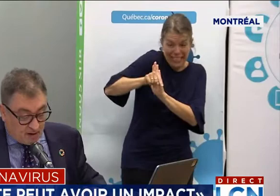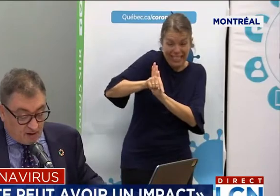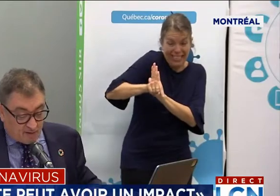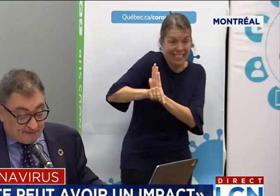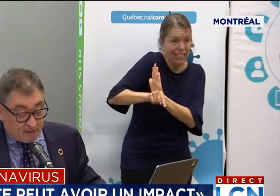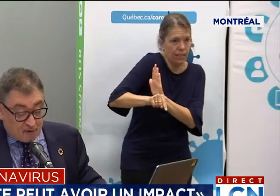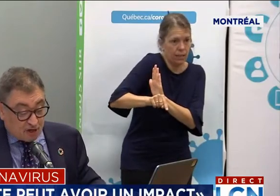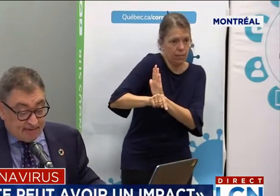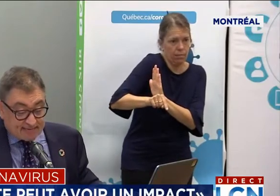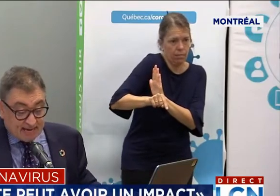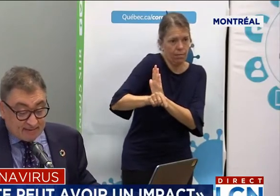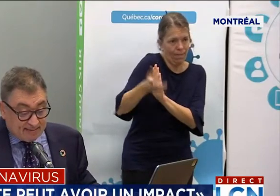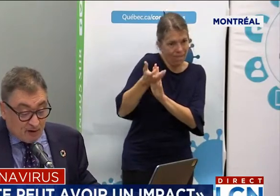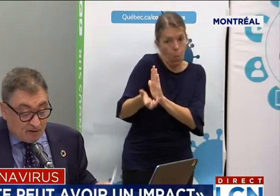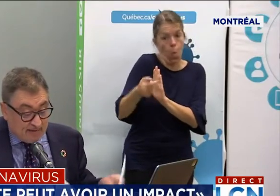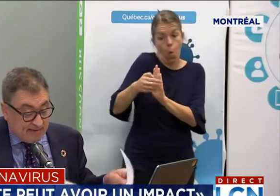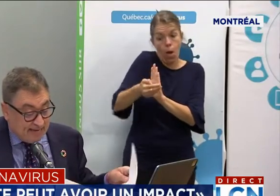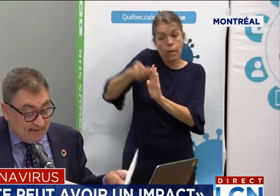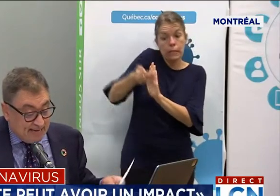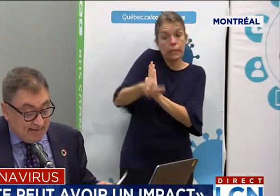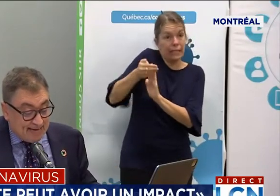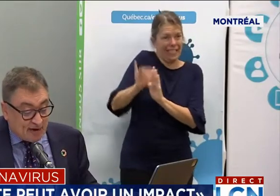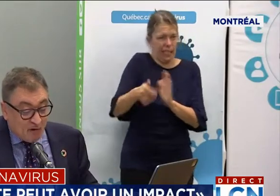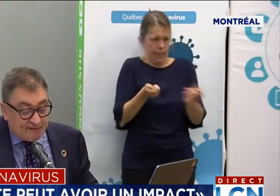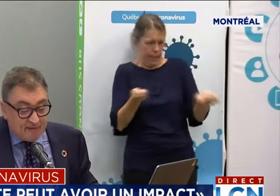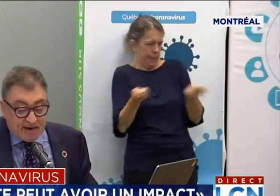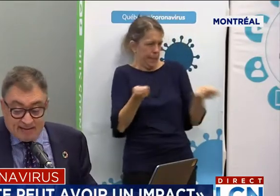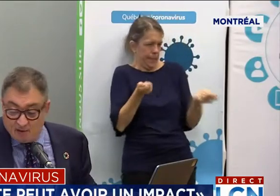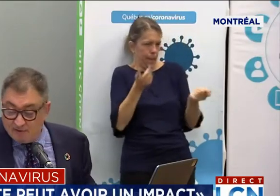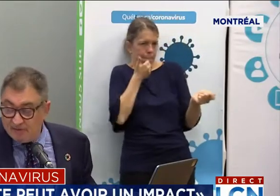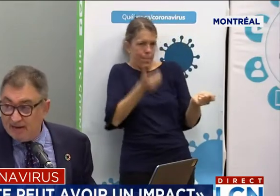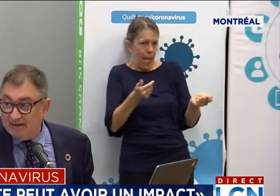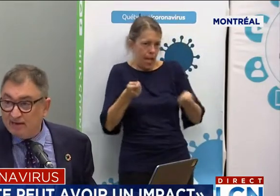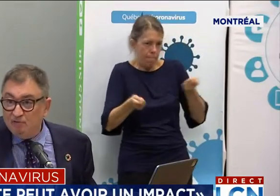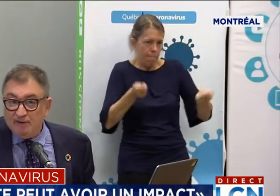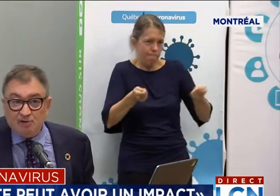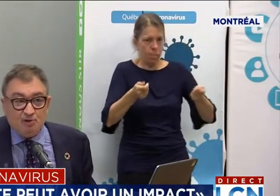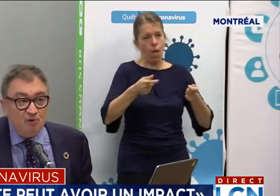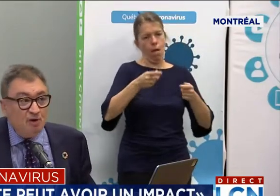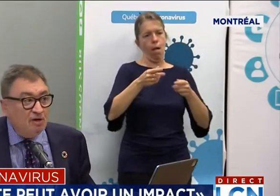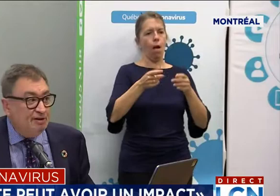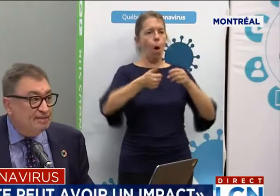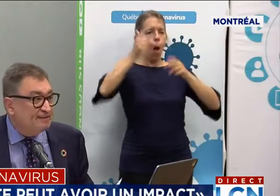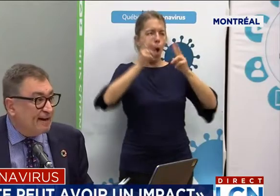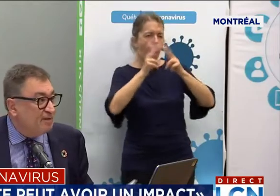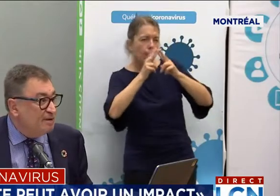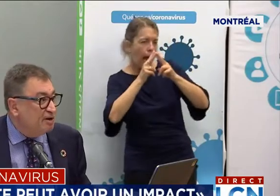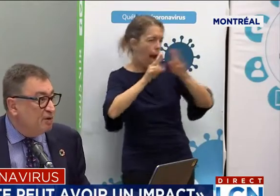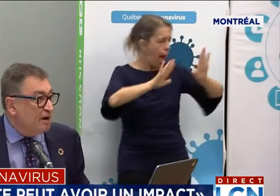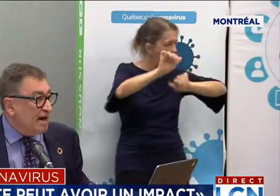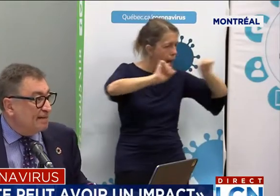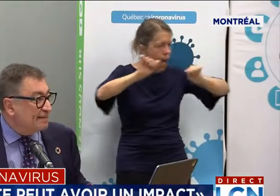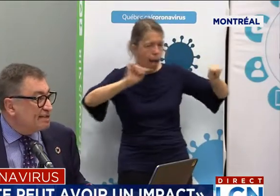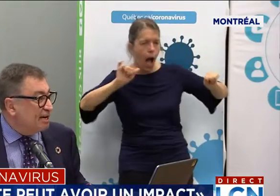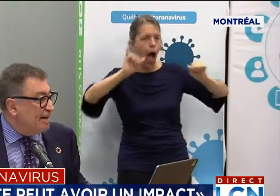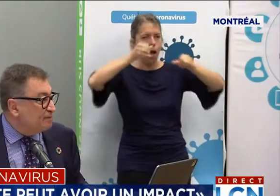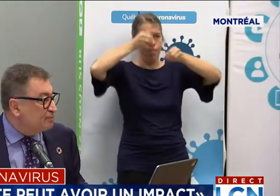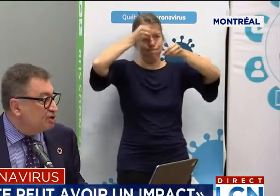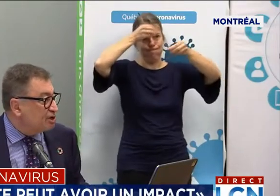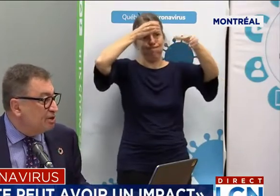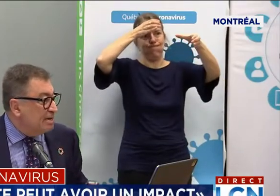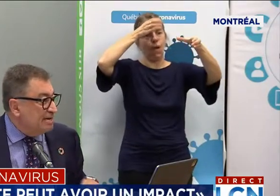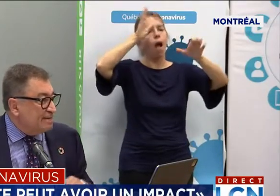'on a fait beaucoup de connaissances, et donc les confinements, déconfinements, les réouvertures de différents milieux, la rentrée